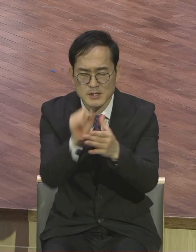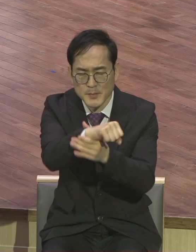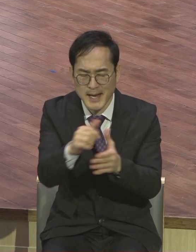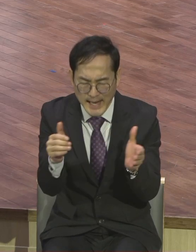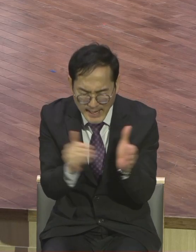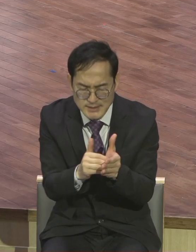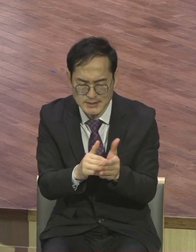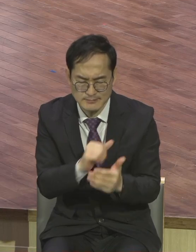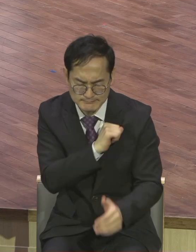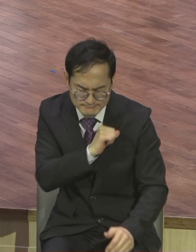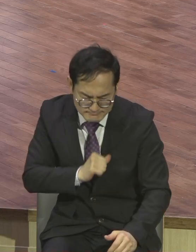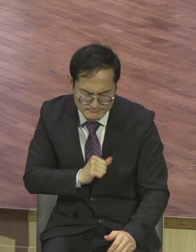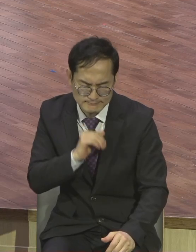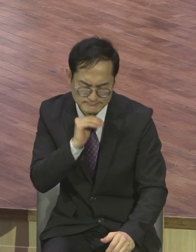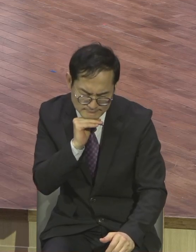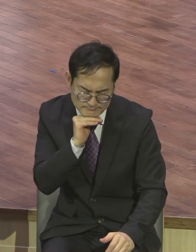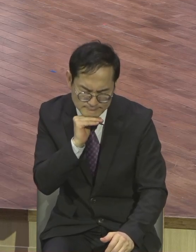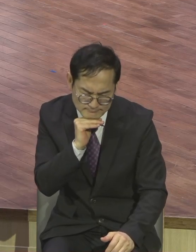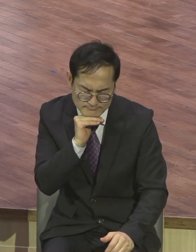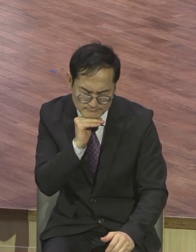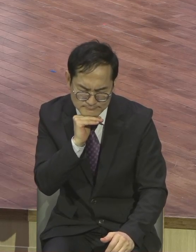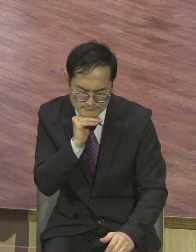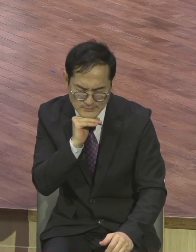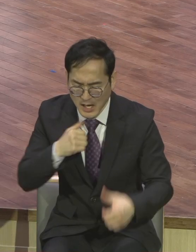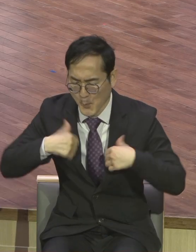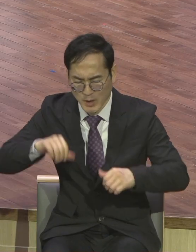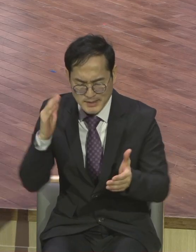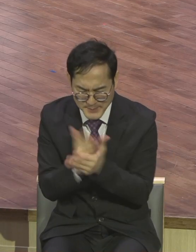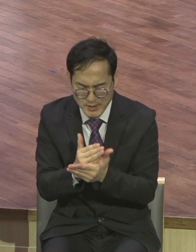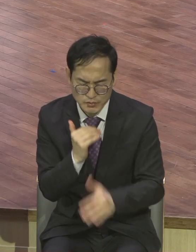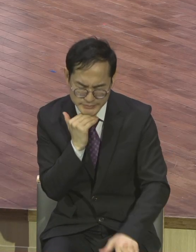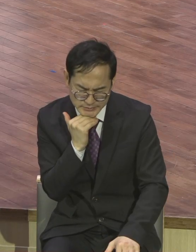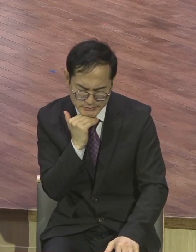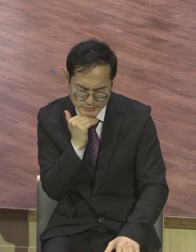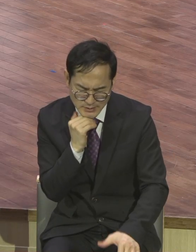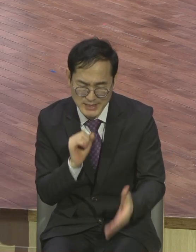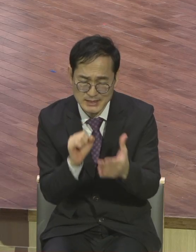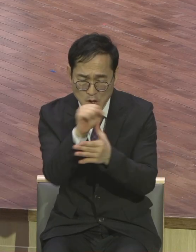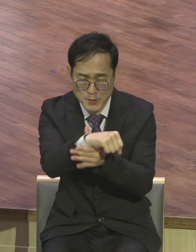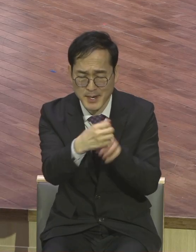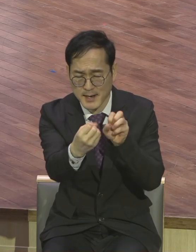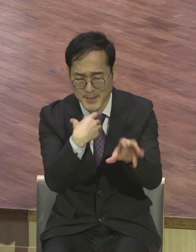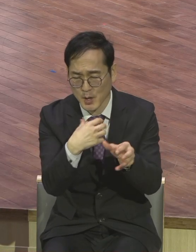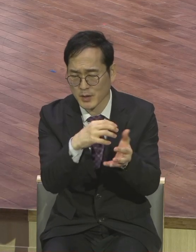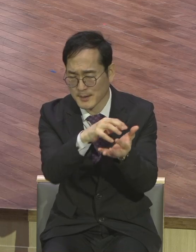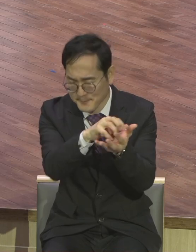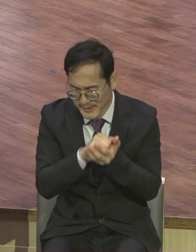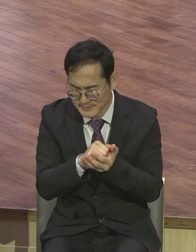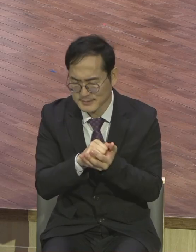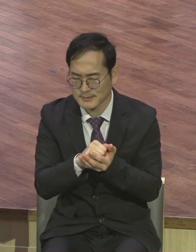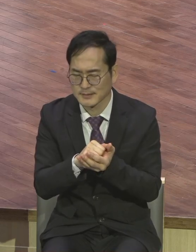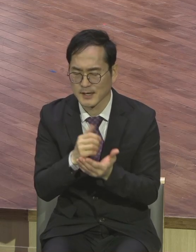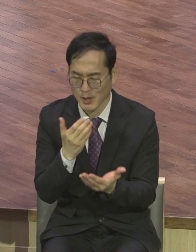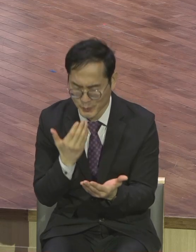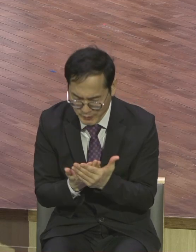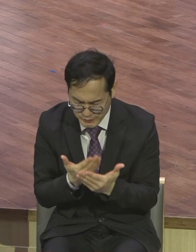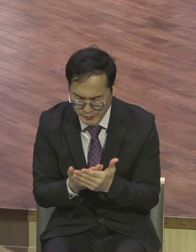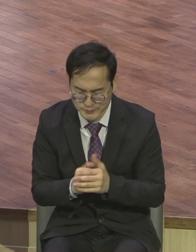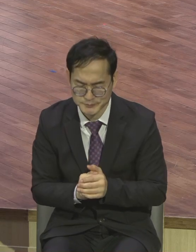절대 불신앙 하지 말고 기다리며 응답을 바꿔야만은 성령의 사람들이 되기하여 조합사서 2, 3절날